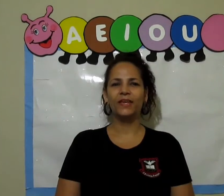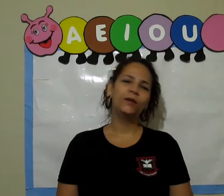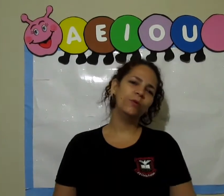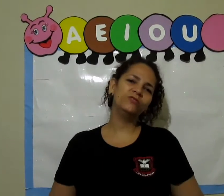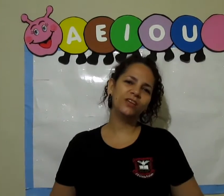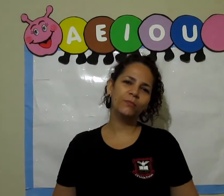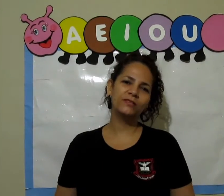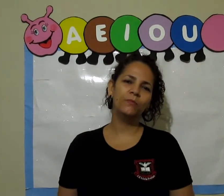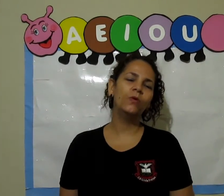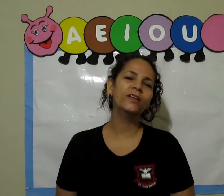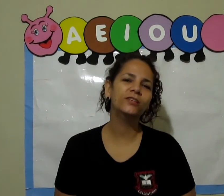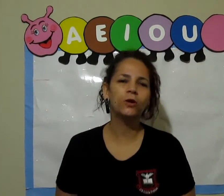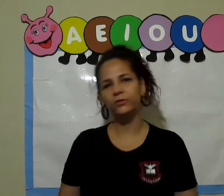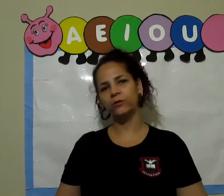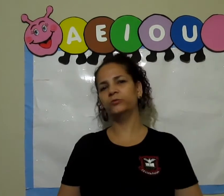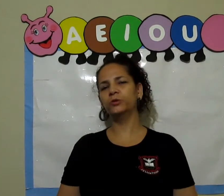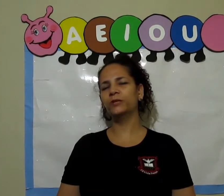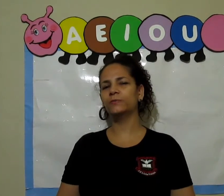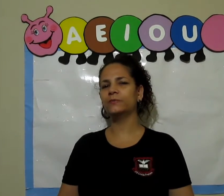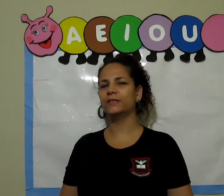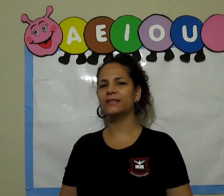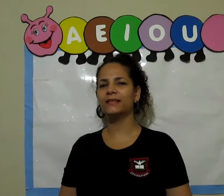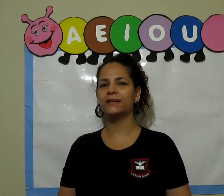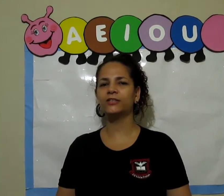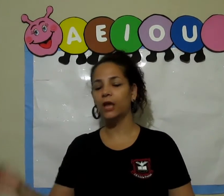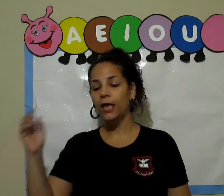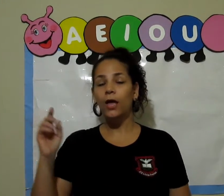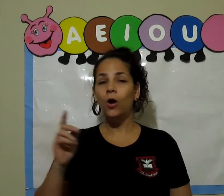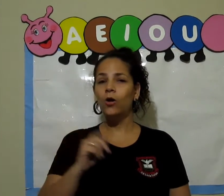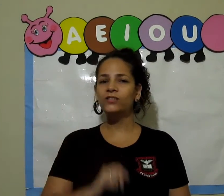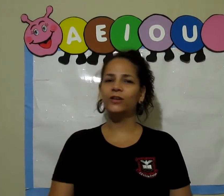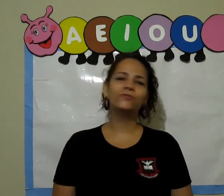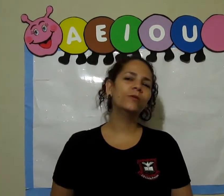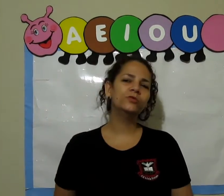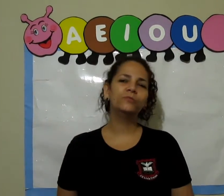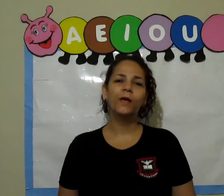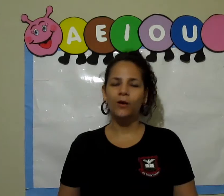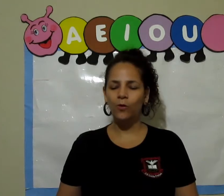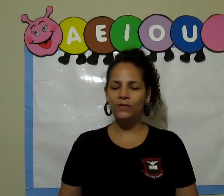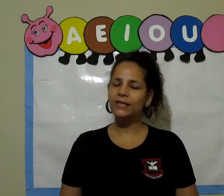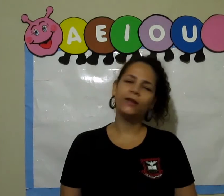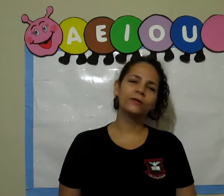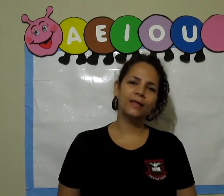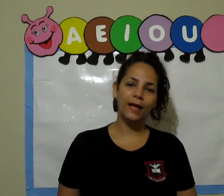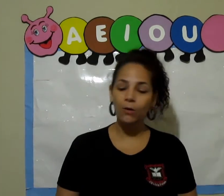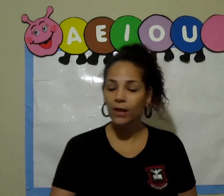Bom dia, meus amores! Como estão os meus príncipes e princesas? Hoje nós vamos começar a nossa aula,